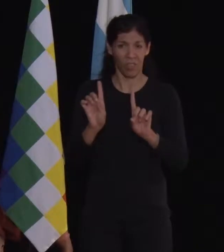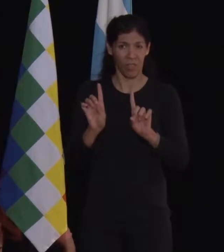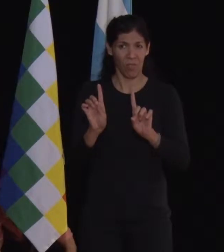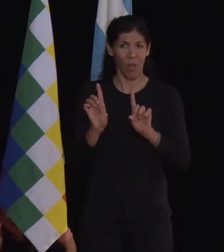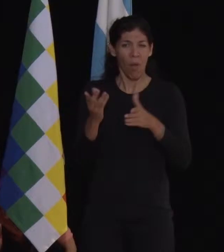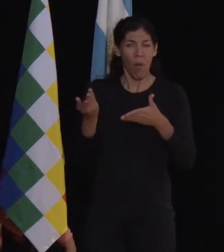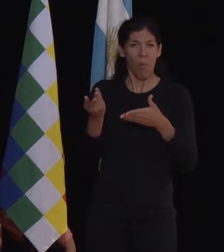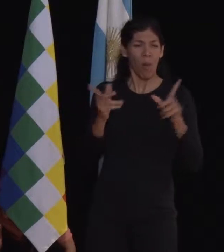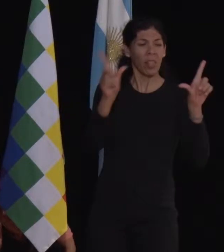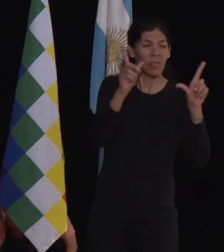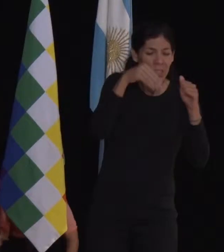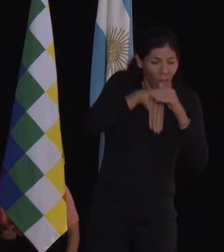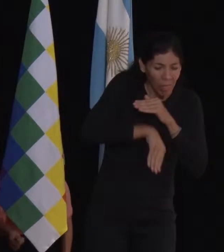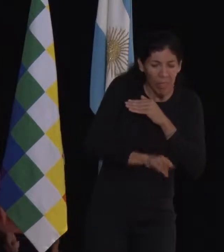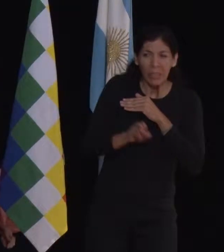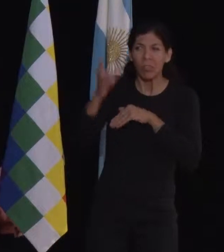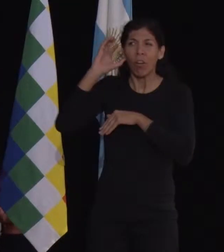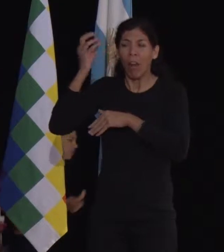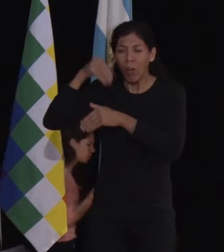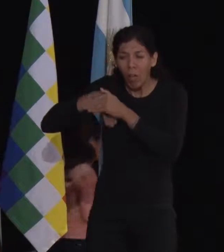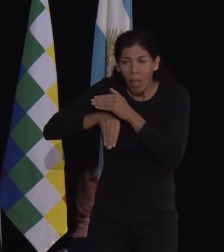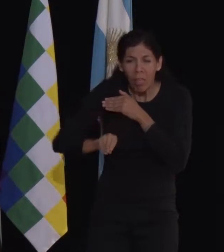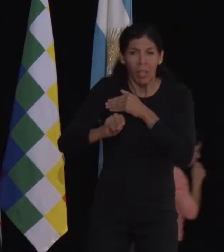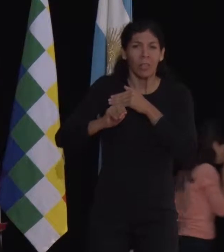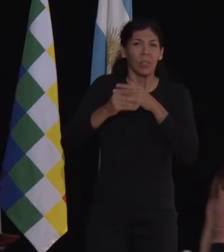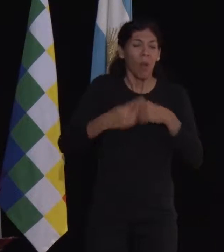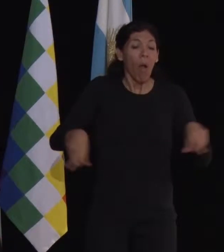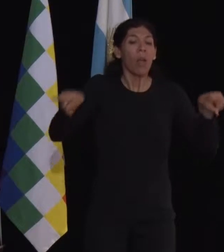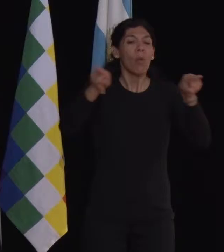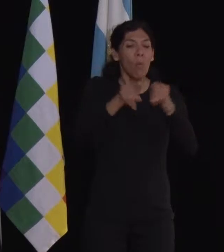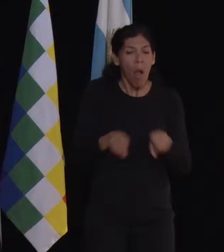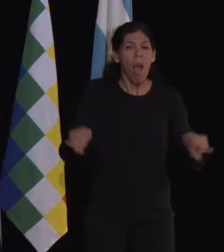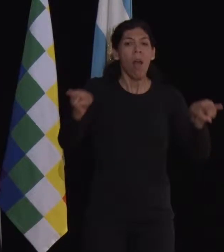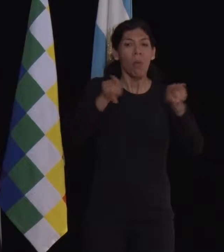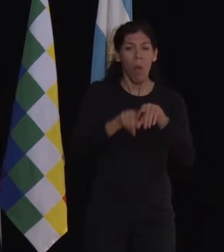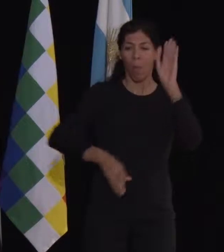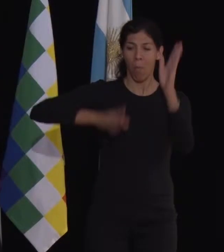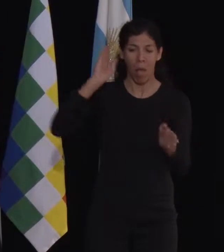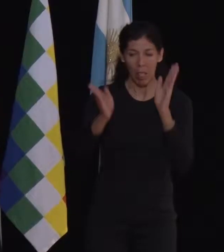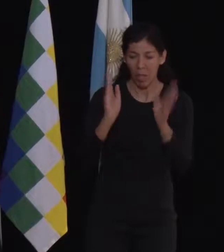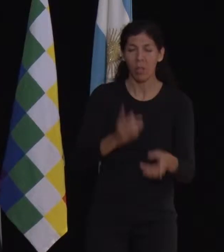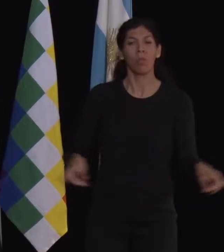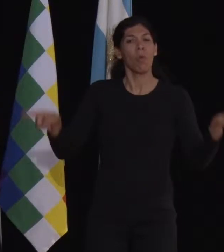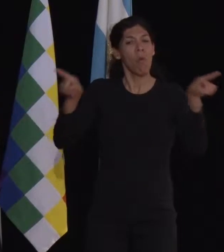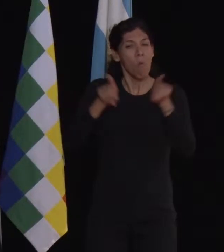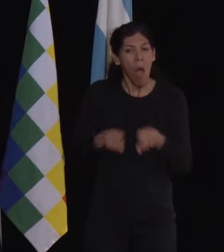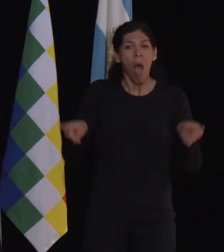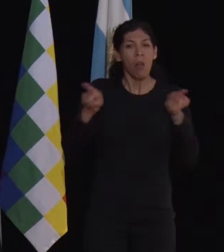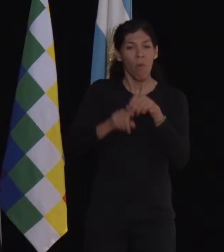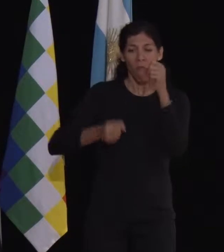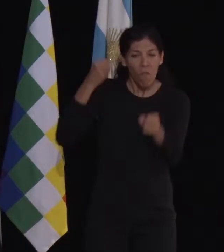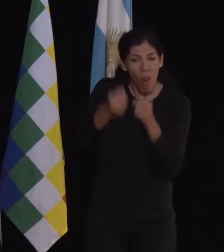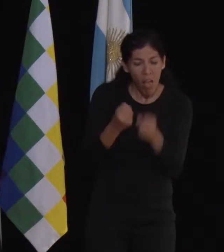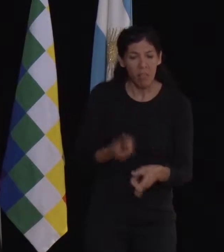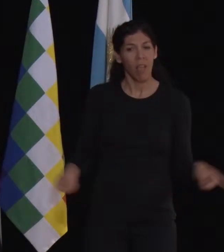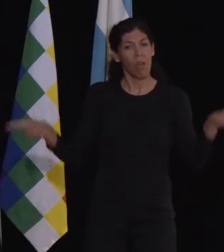los medios masivos siguen reproduciendo los mismos discursos, los mismos maltratos, las mismas violencias que día a día